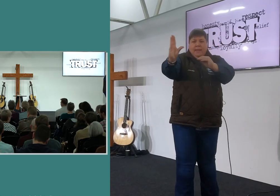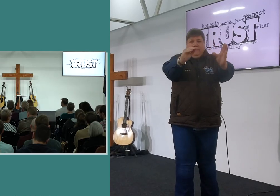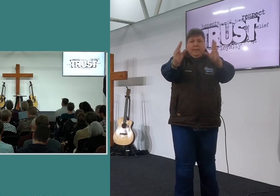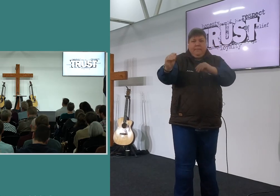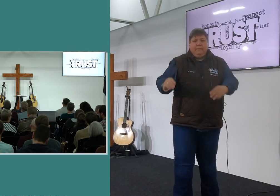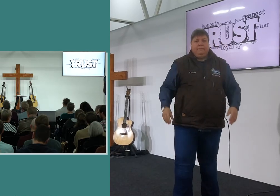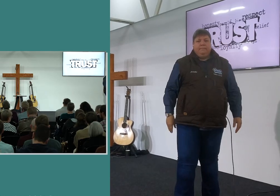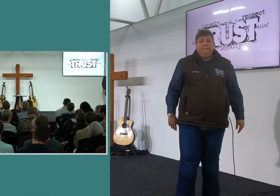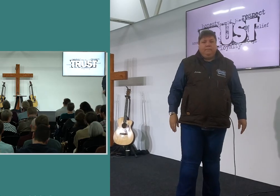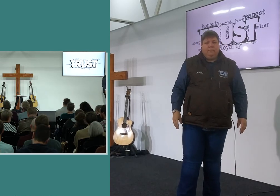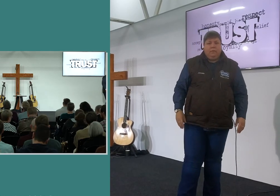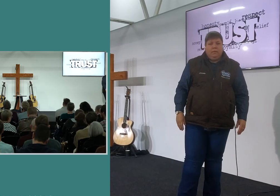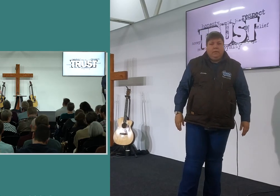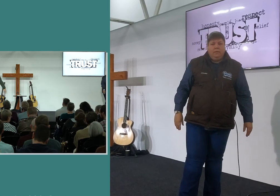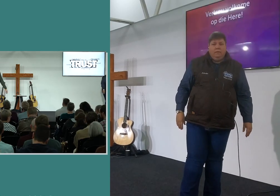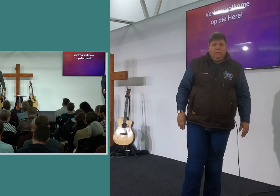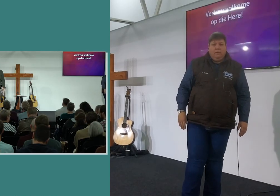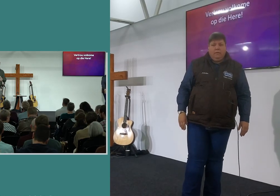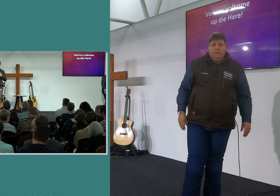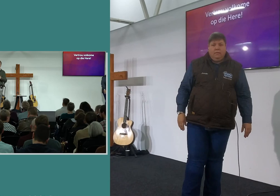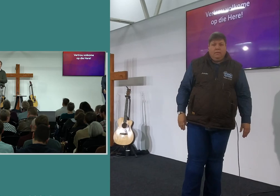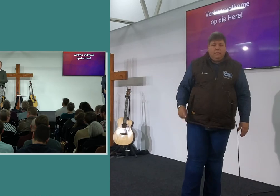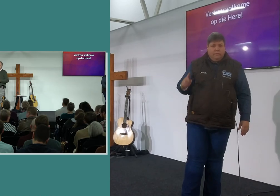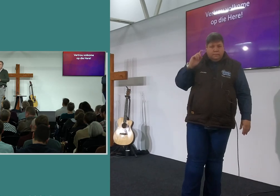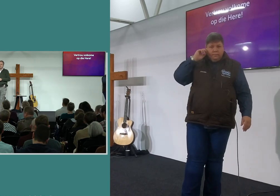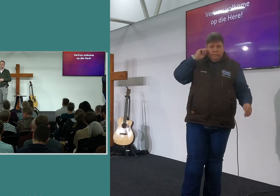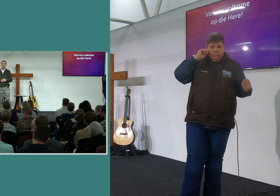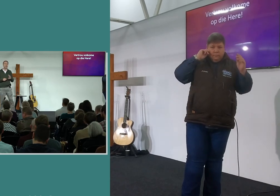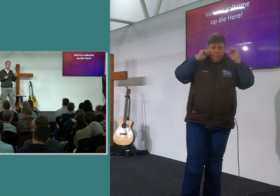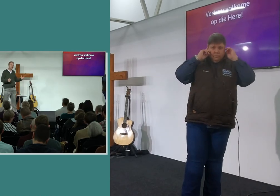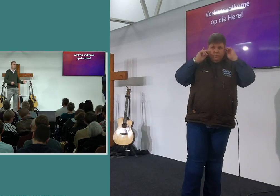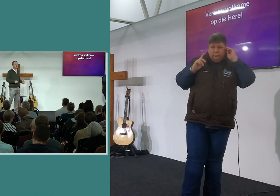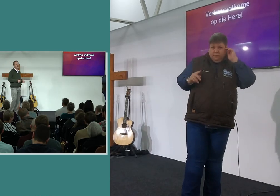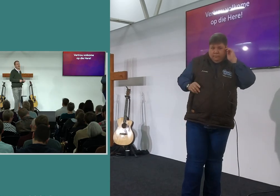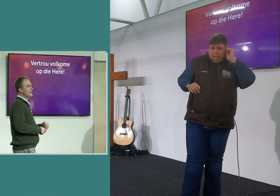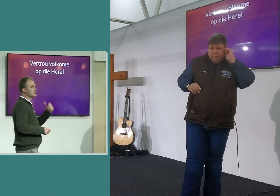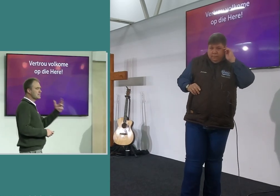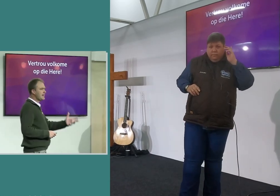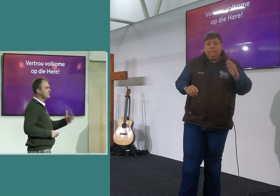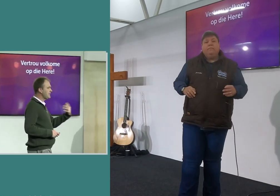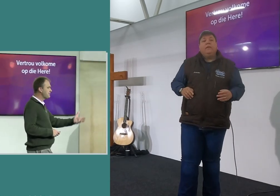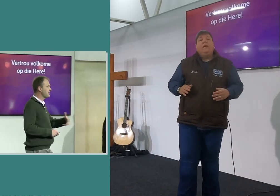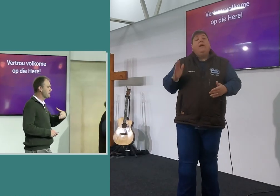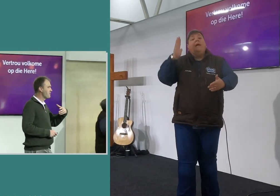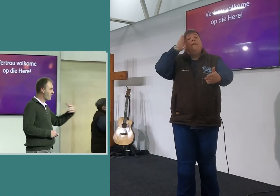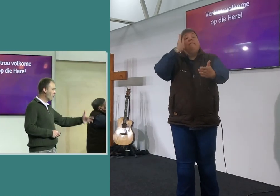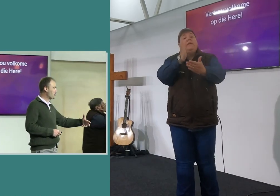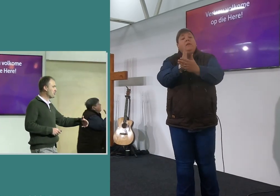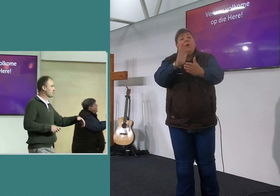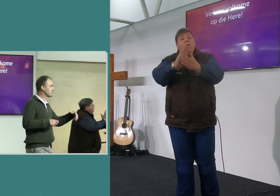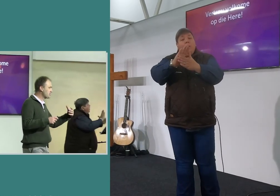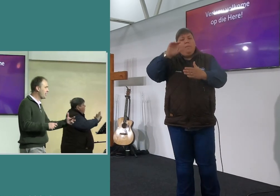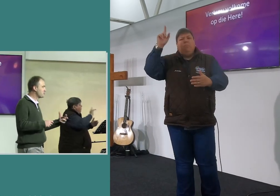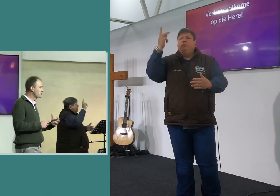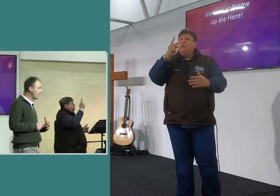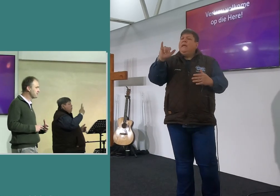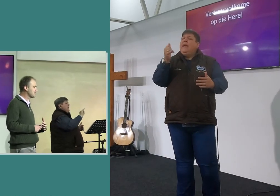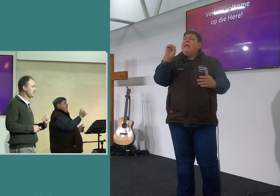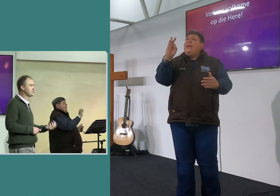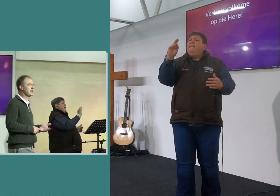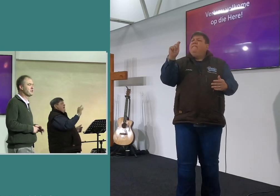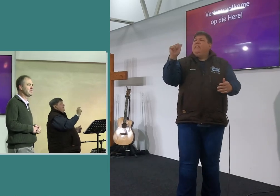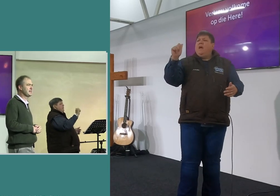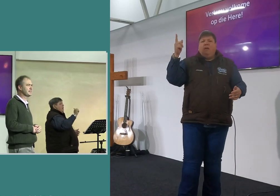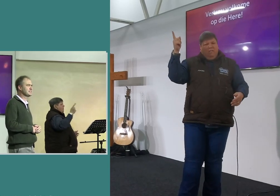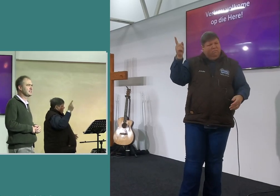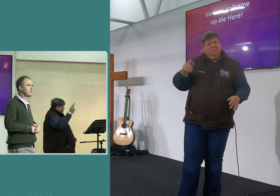mitsie kind van die Heere is mitsie kind van die Heere so kan vertrouwe volkome op die Heere en ons gaan kyk na Jefta voor ogen en ons gaan kyk hoe Jefta